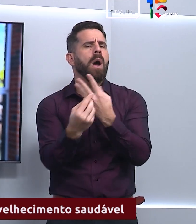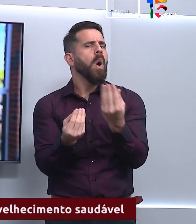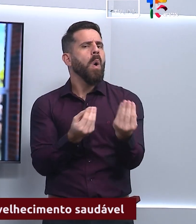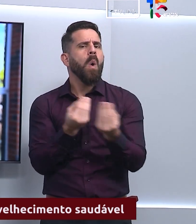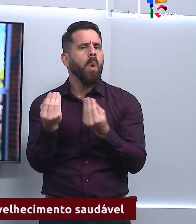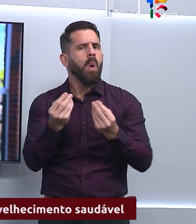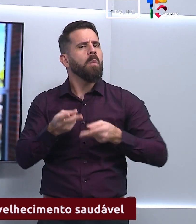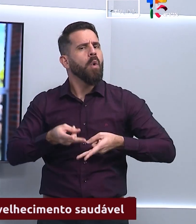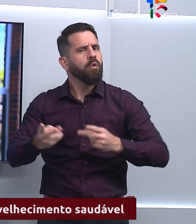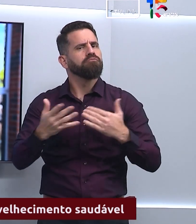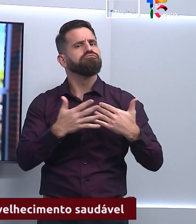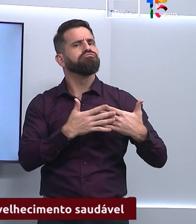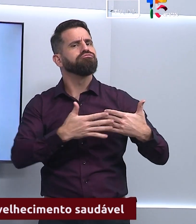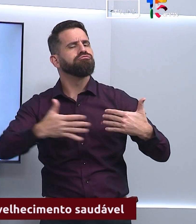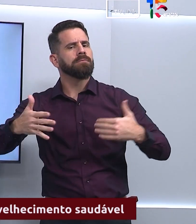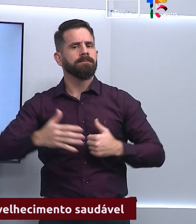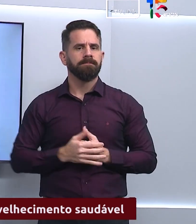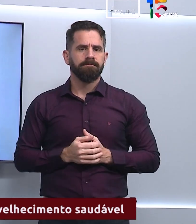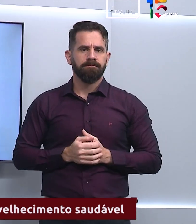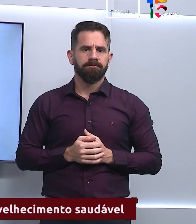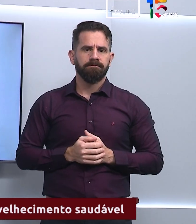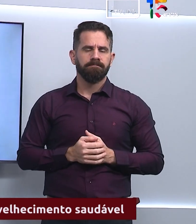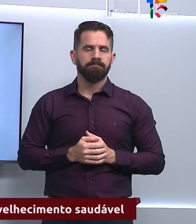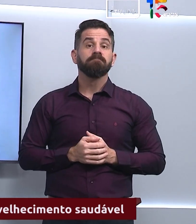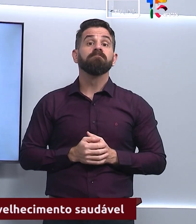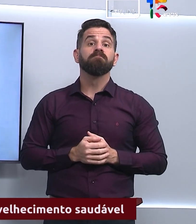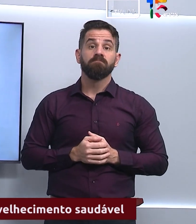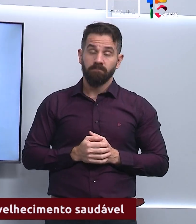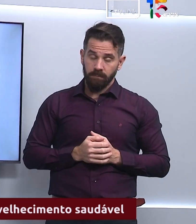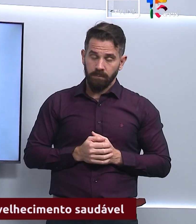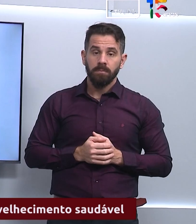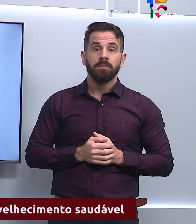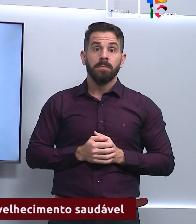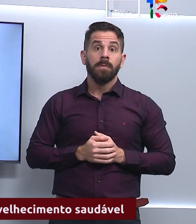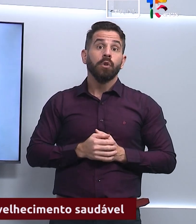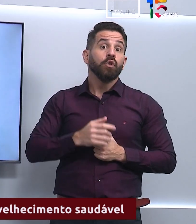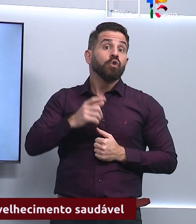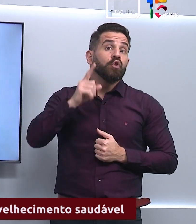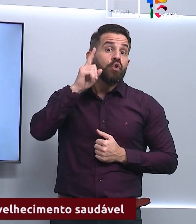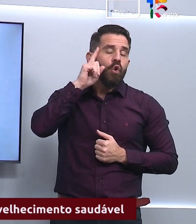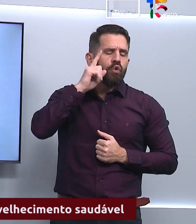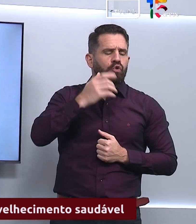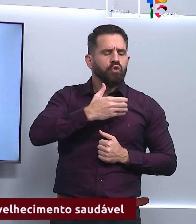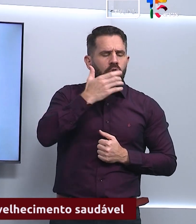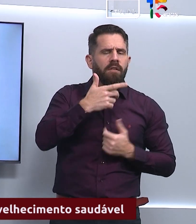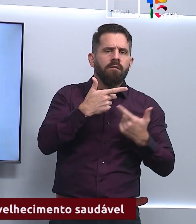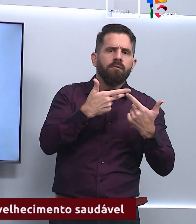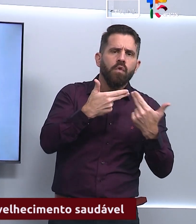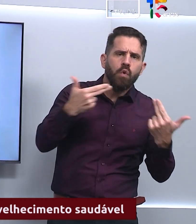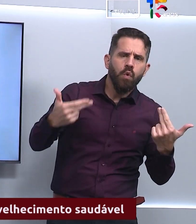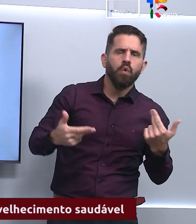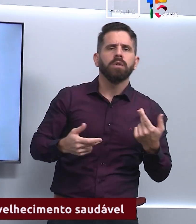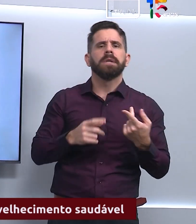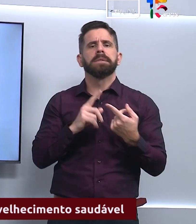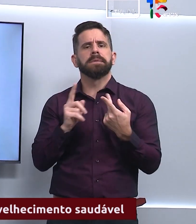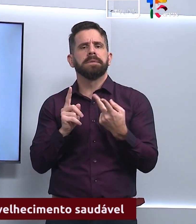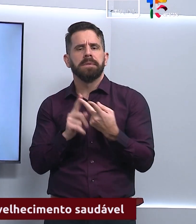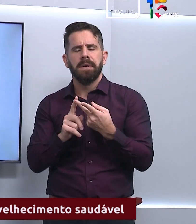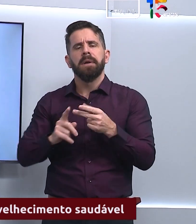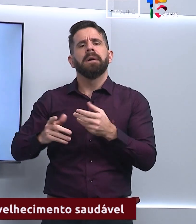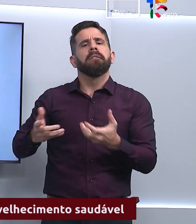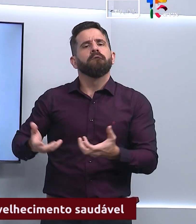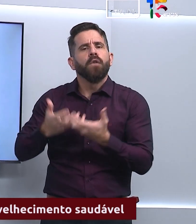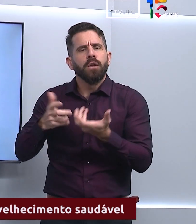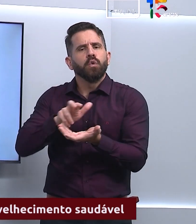prática saudável. Falar a questão do consumo diário de frutas, legumes, é importante. Evitar